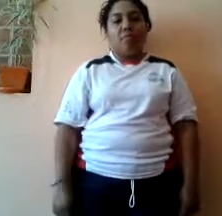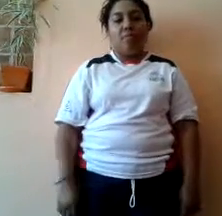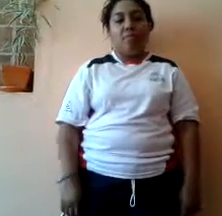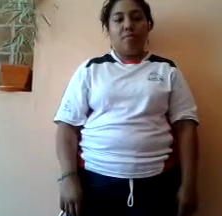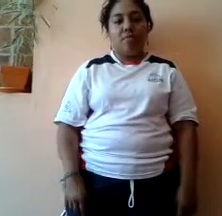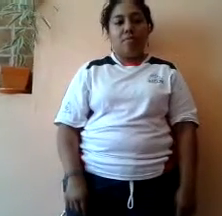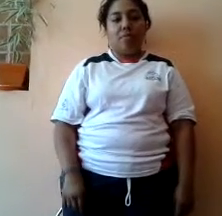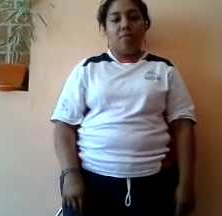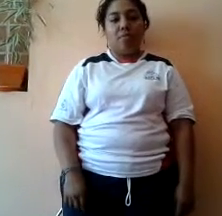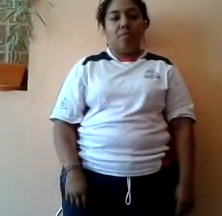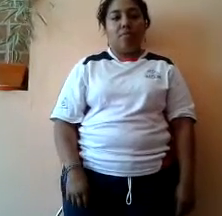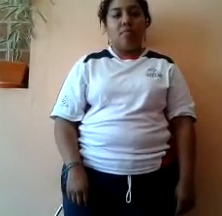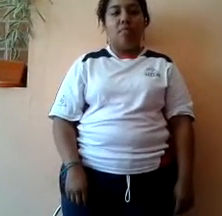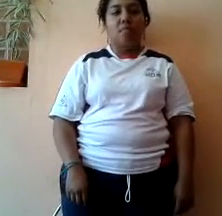Preocupados por el estado del pequeño